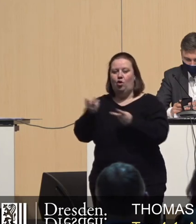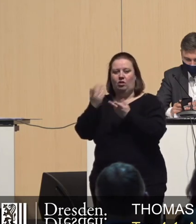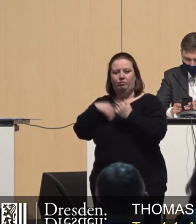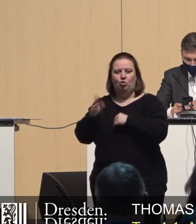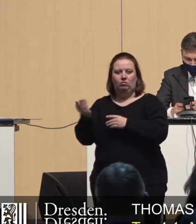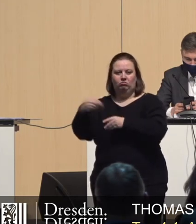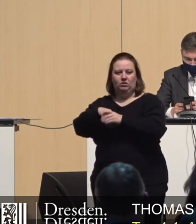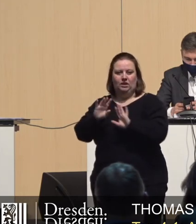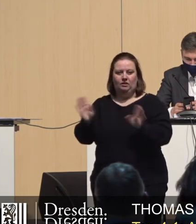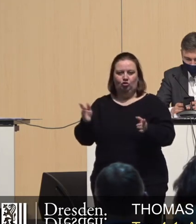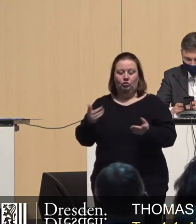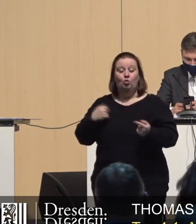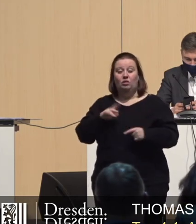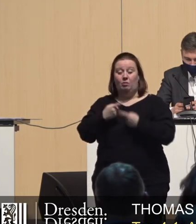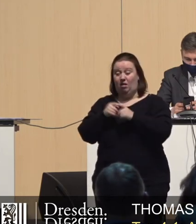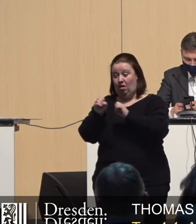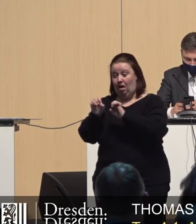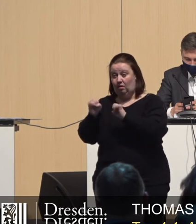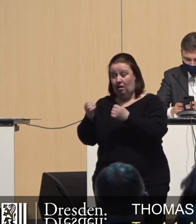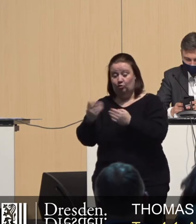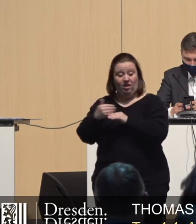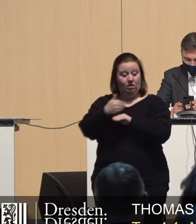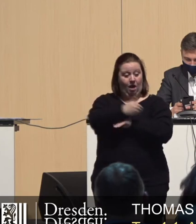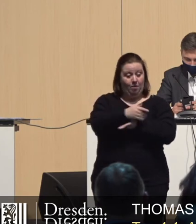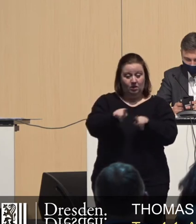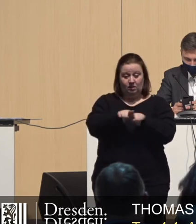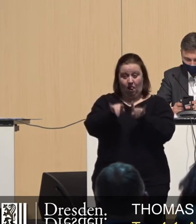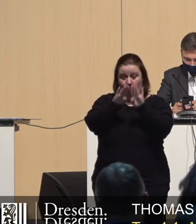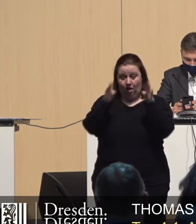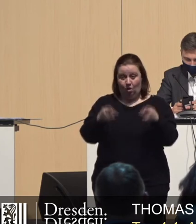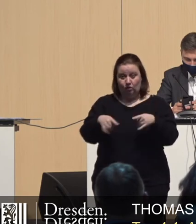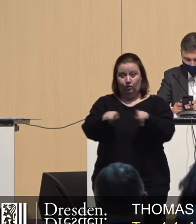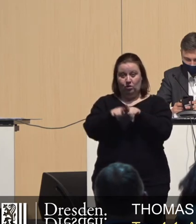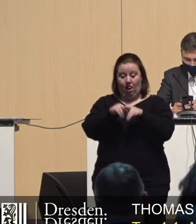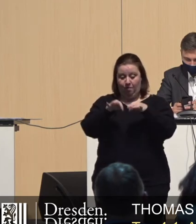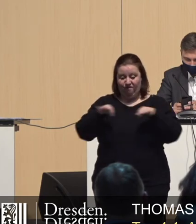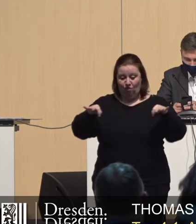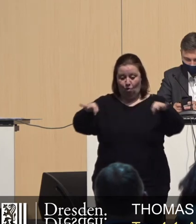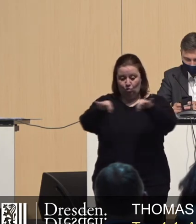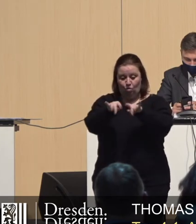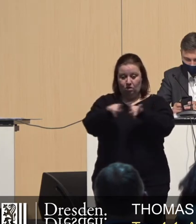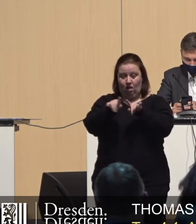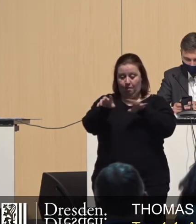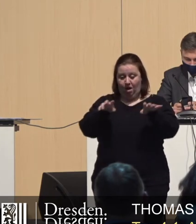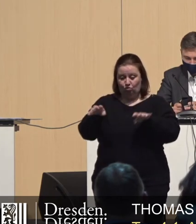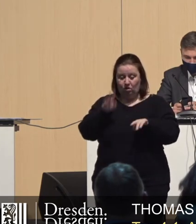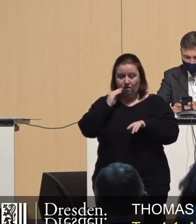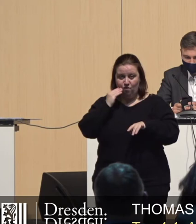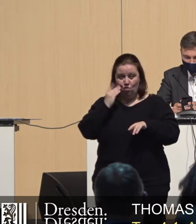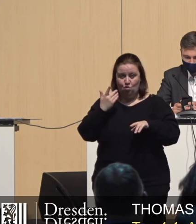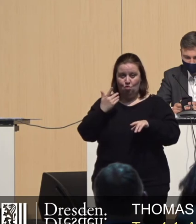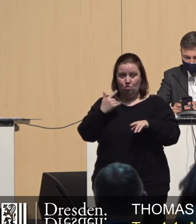Es ist diesen Mietern nur schwer vermittelbar, dass ihre Nachbarn im gleichen Haus für eine gleichartig geschnittene Wohnung und gleich ausgestattete Wohnung